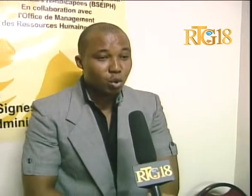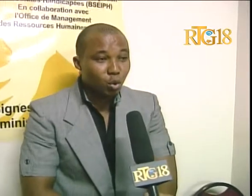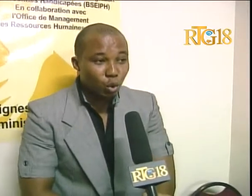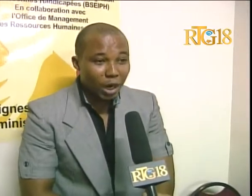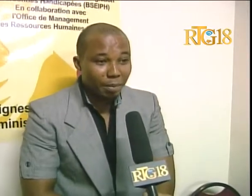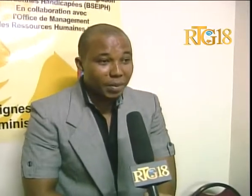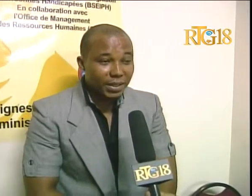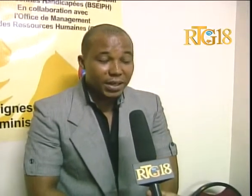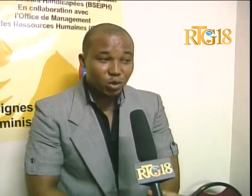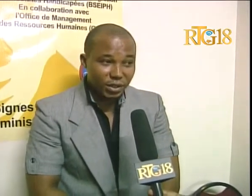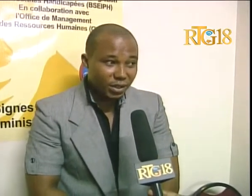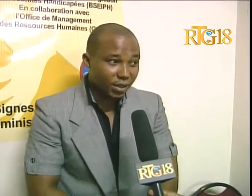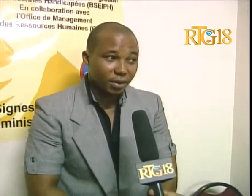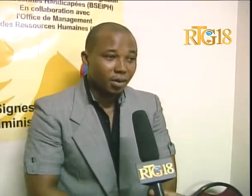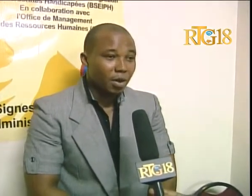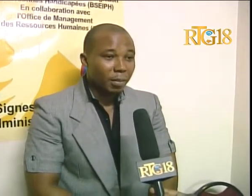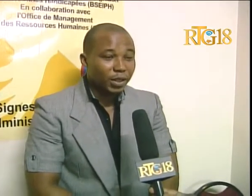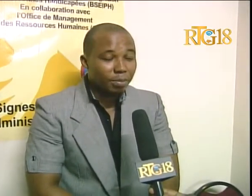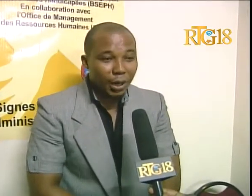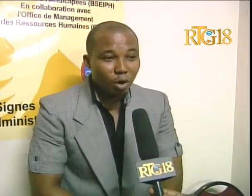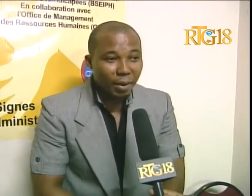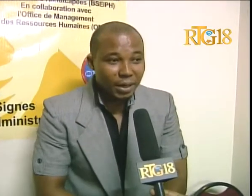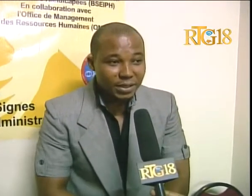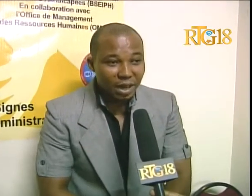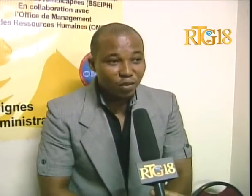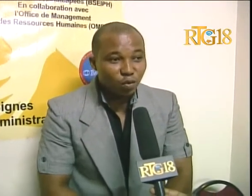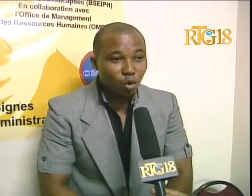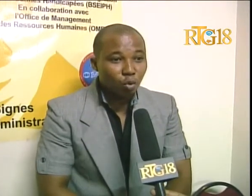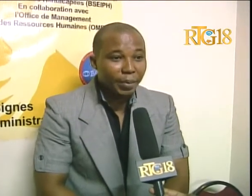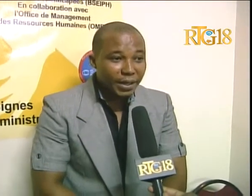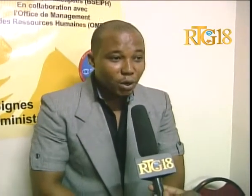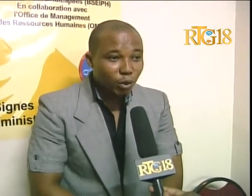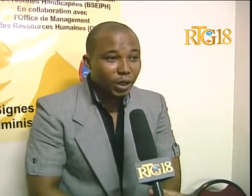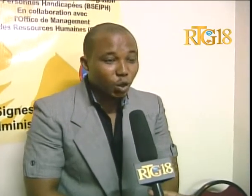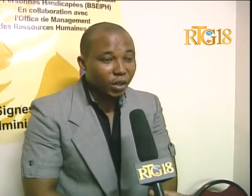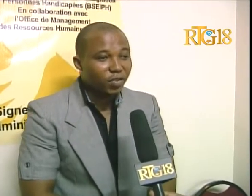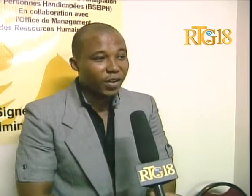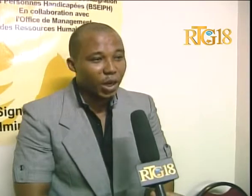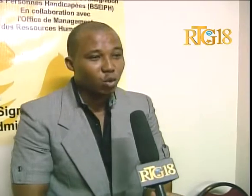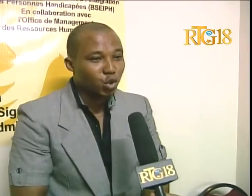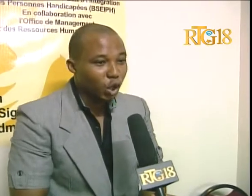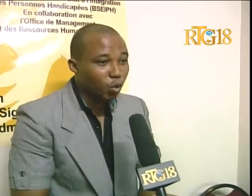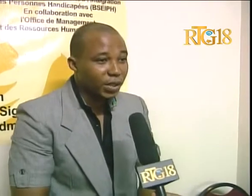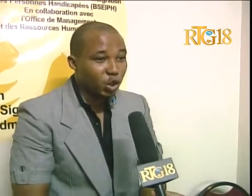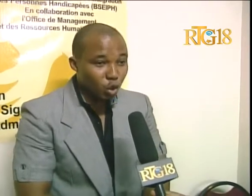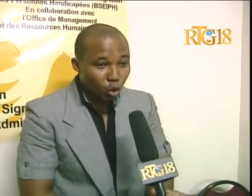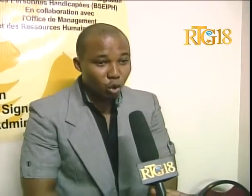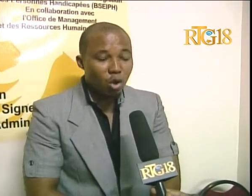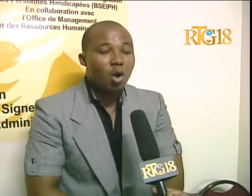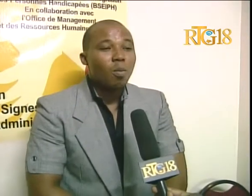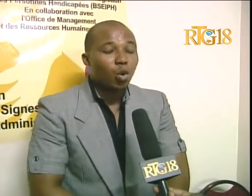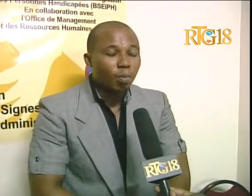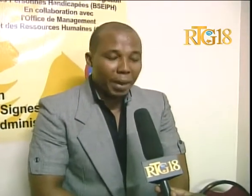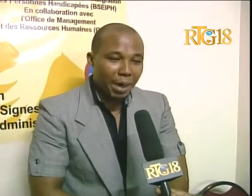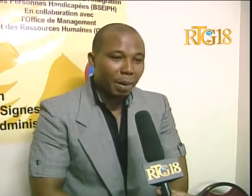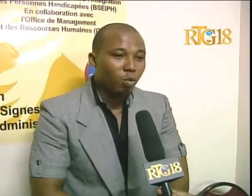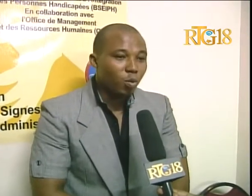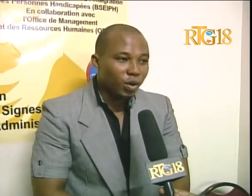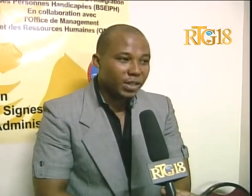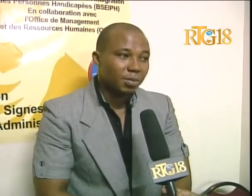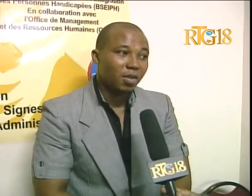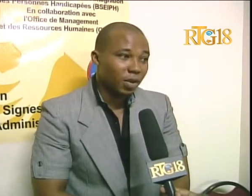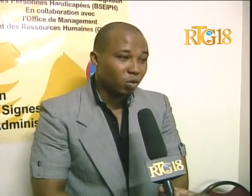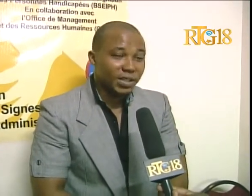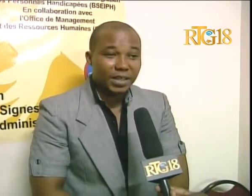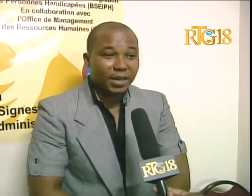pou sou, yo kapab integri sou sete ya. Pense li pa normal, si na viv nou peyi, kote ke nou gen frè, nou seur nou ki sou, pou nou pa kapab